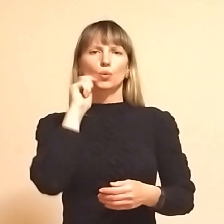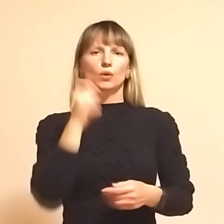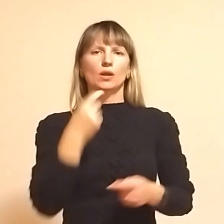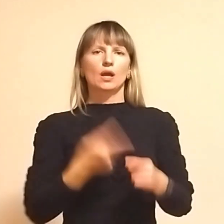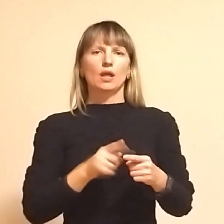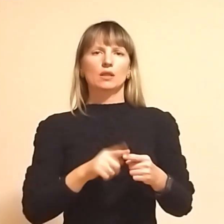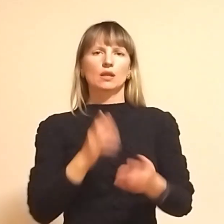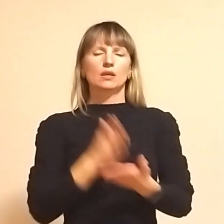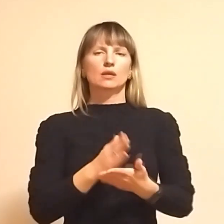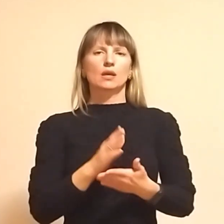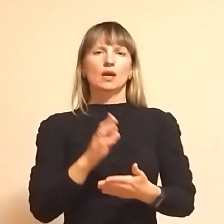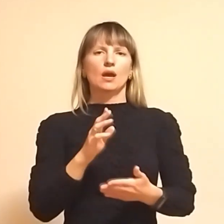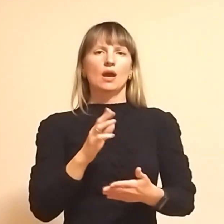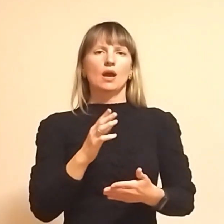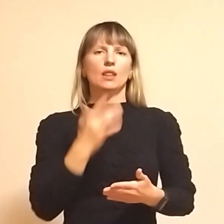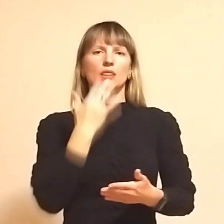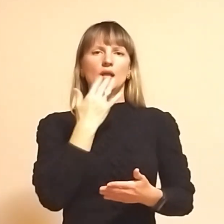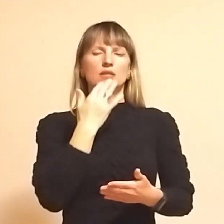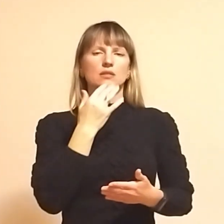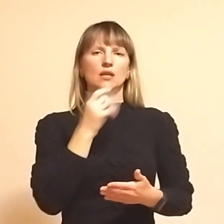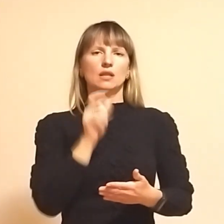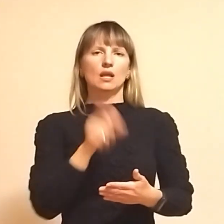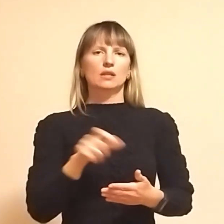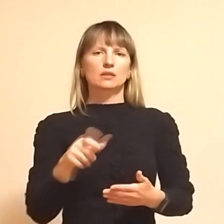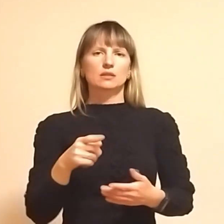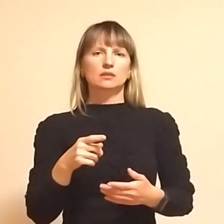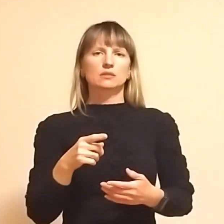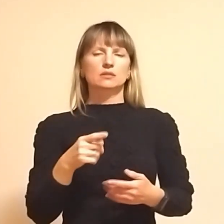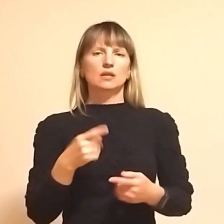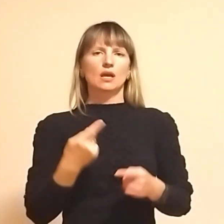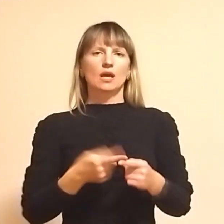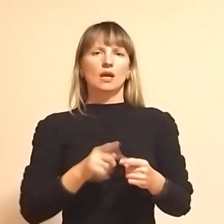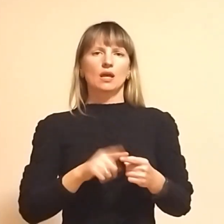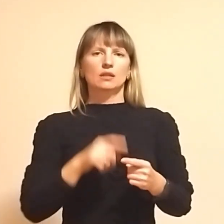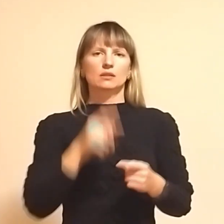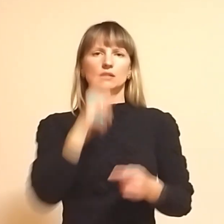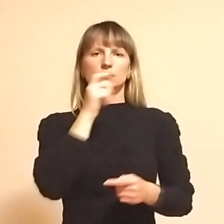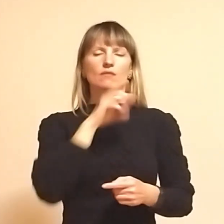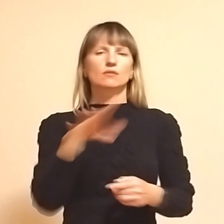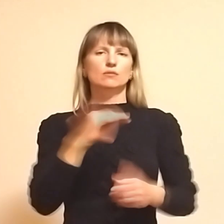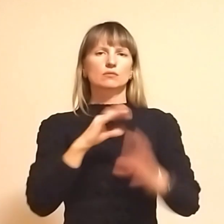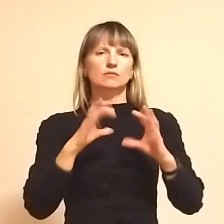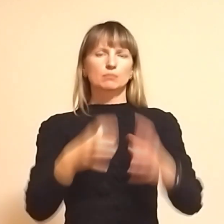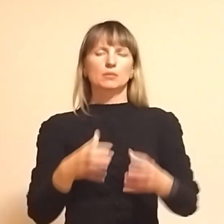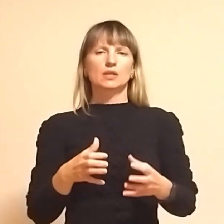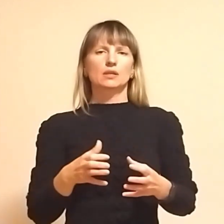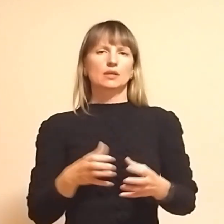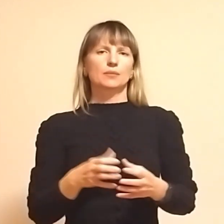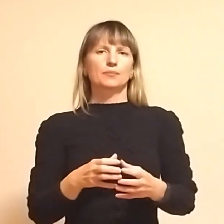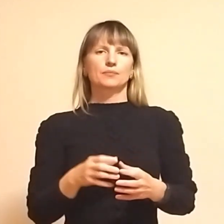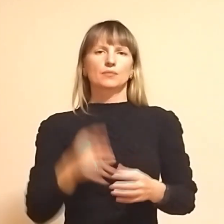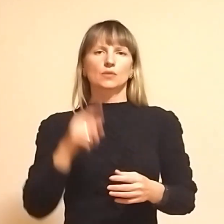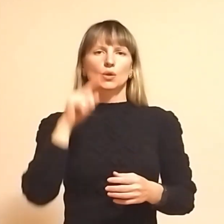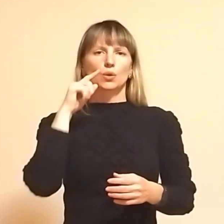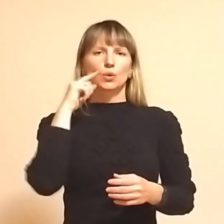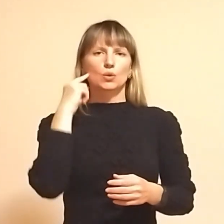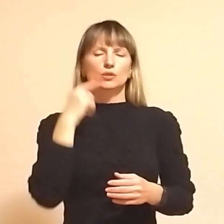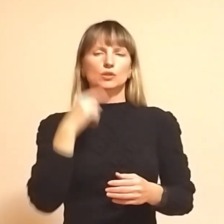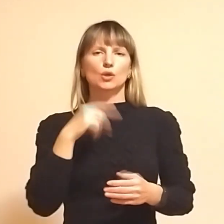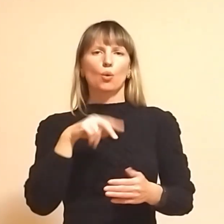бандерівець і націоналіст, він зрозуміли це в цьому світі. Росія впала нижче планки